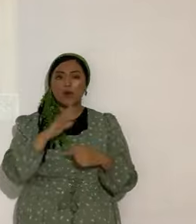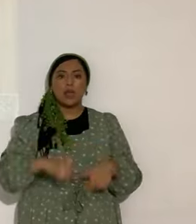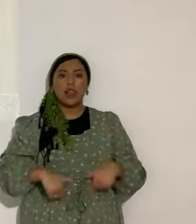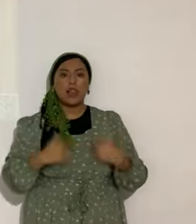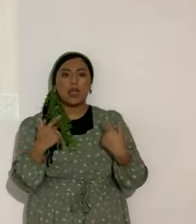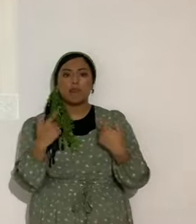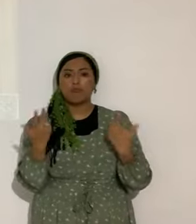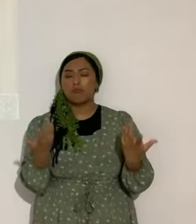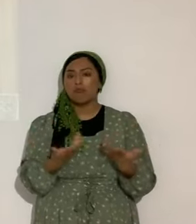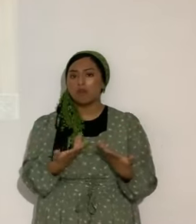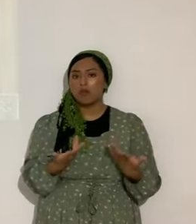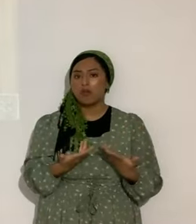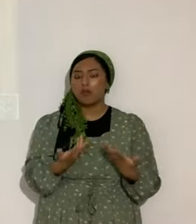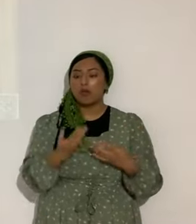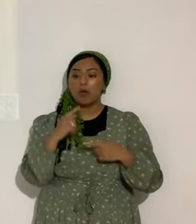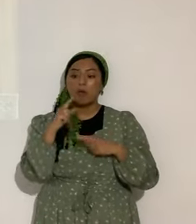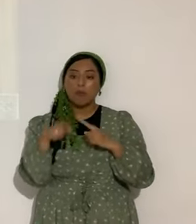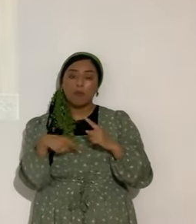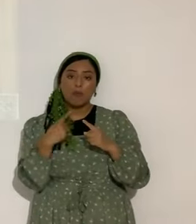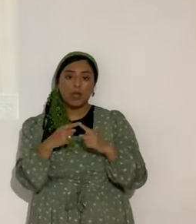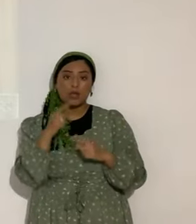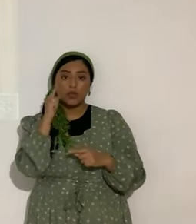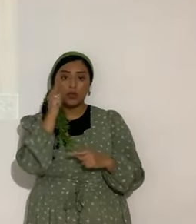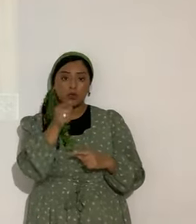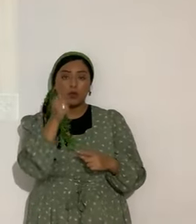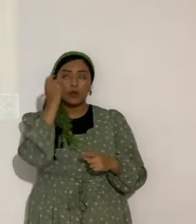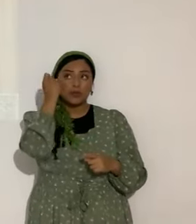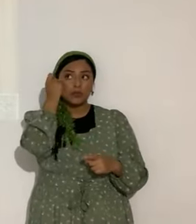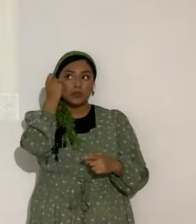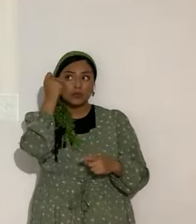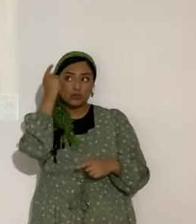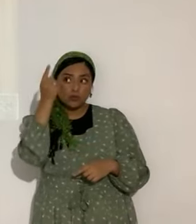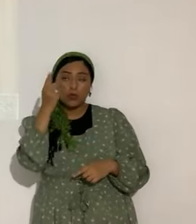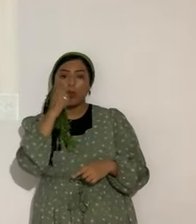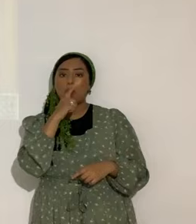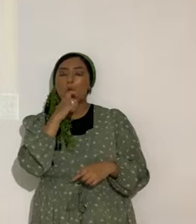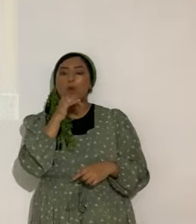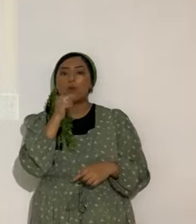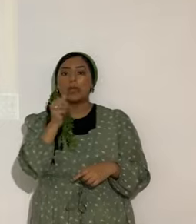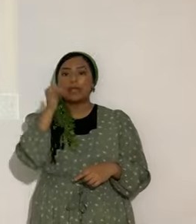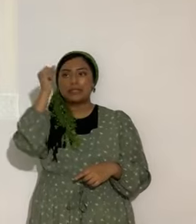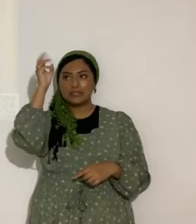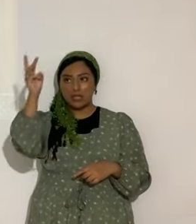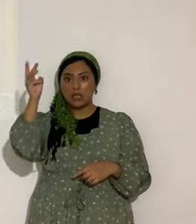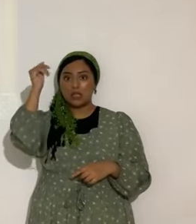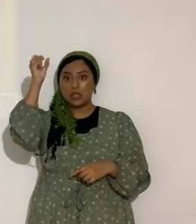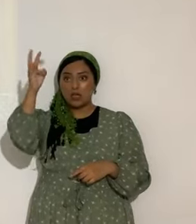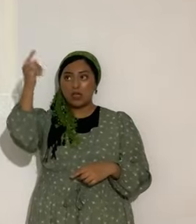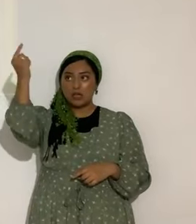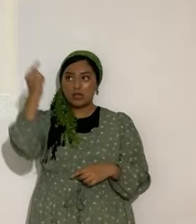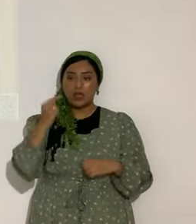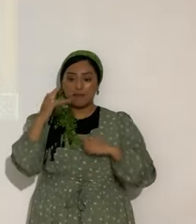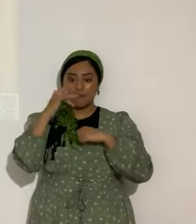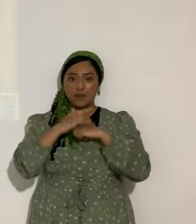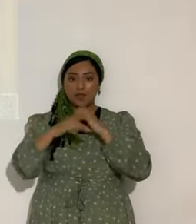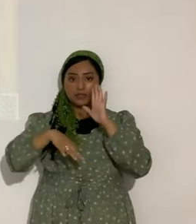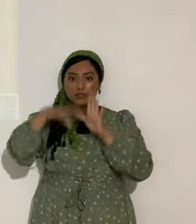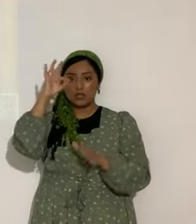de tu vida? Cuando comprendiste quién era Yahshua. te vino, te tocó, te escogió, te llamó, te